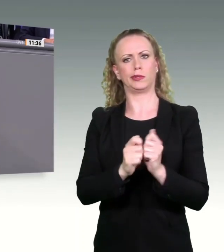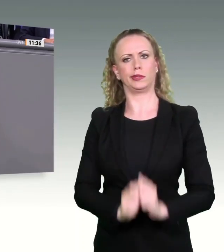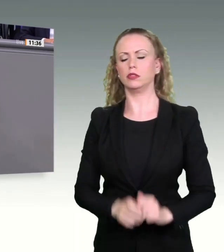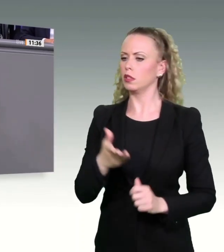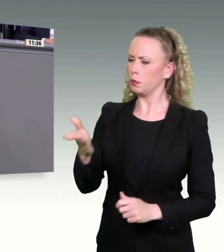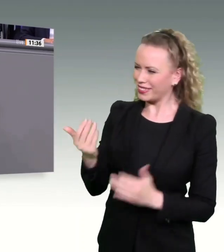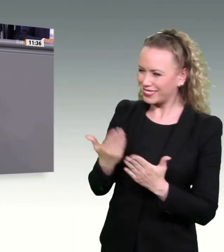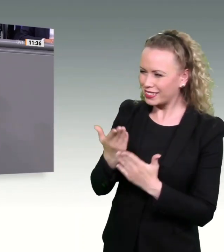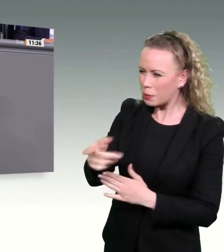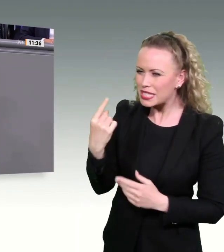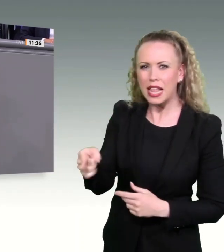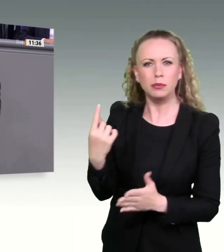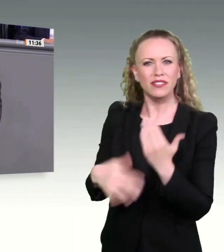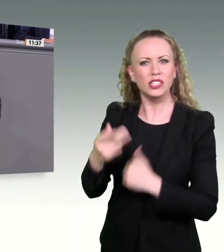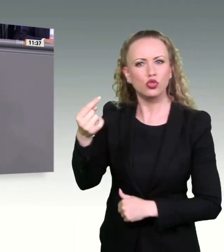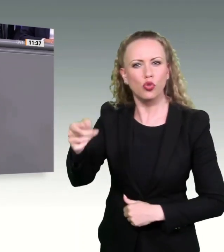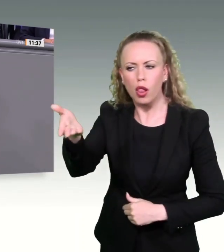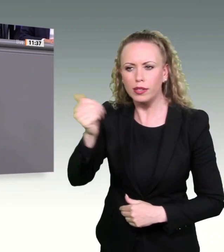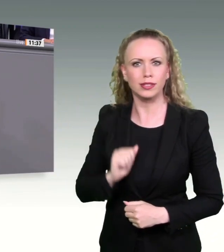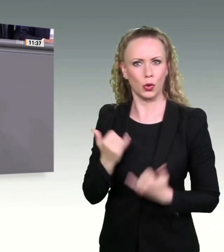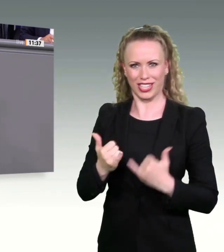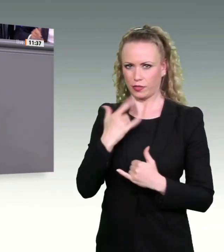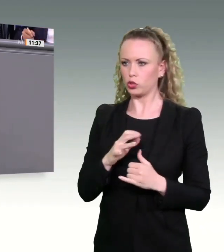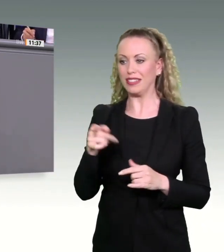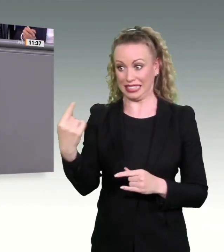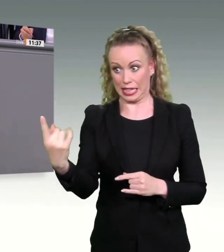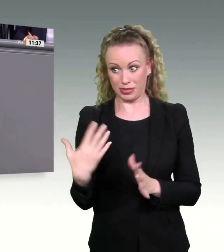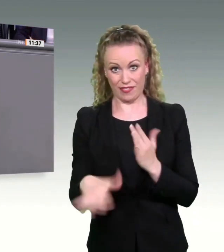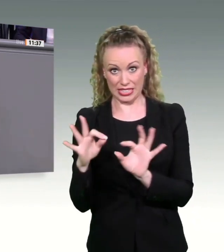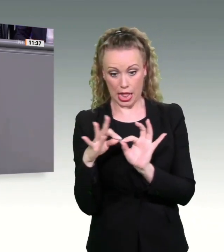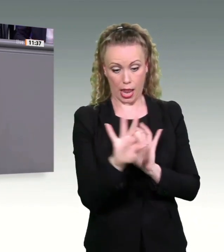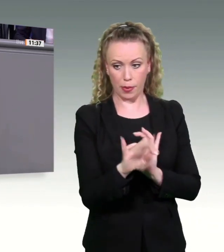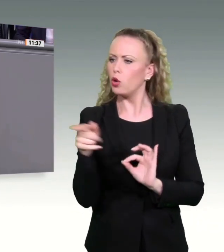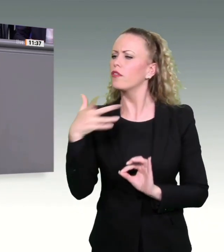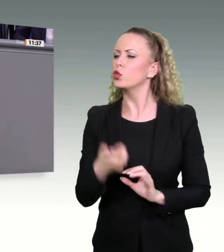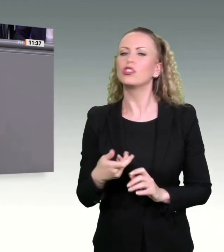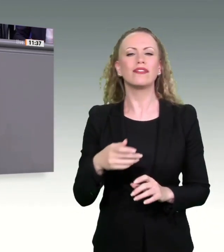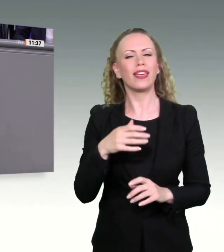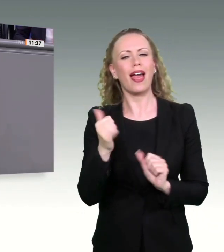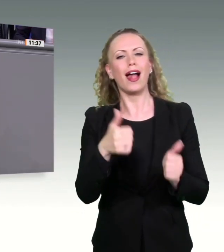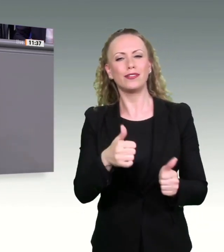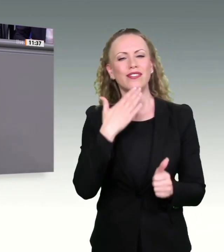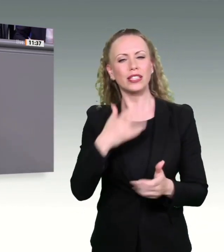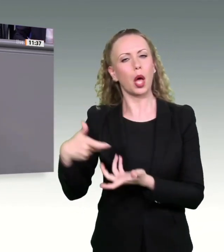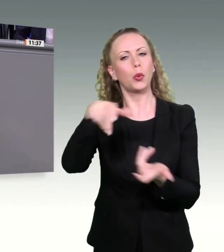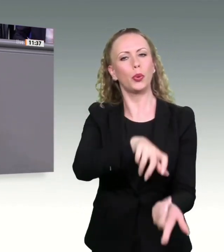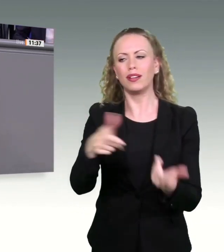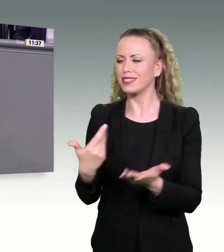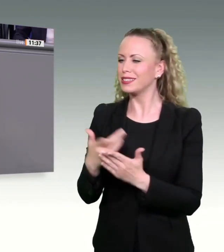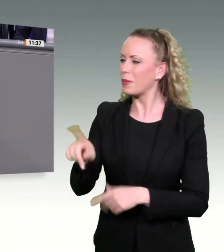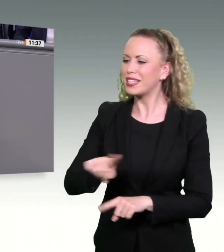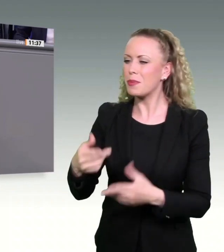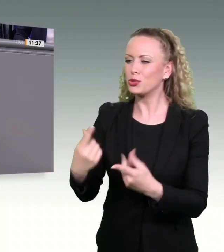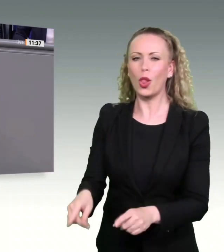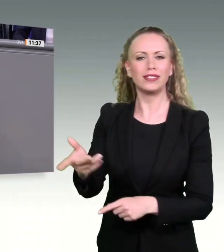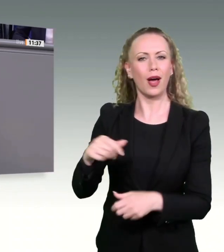Feuerwehr spielen. So, damit ist die Frage beantwortet. Und jetzt komme ich noch mal zum Scheuer. Also, der Scheuer ist ja, das ist ja schon noch